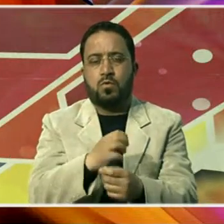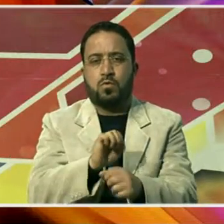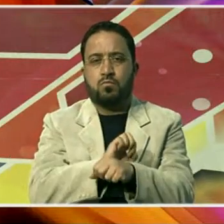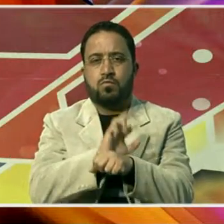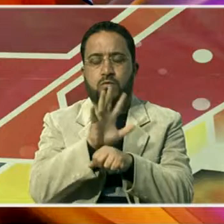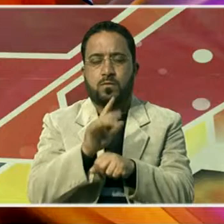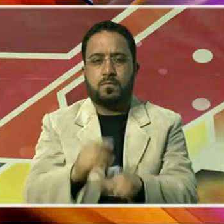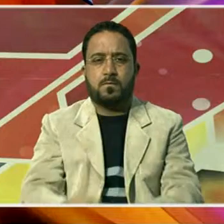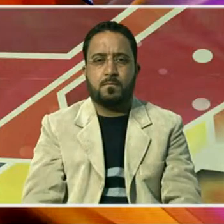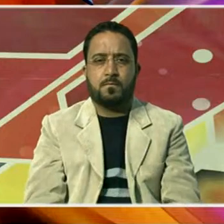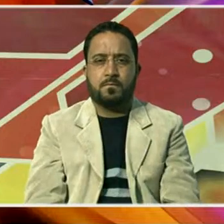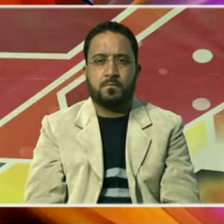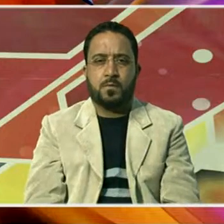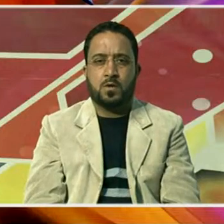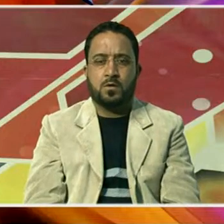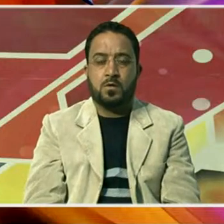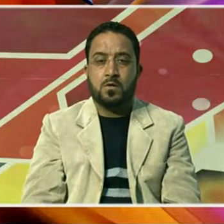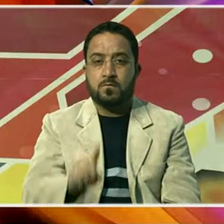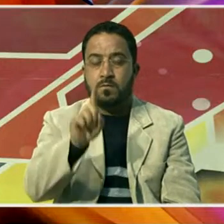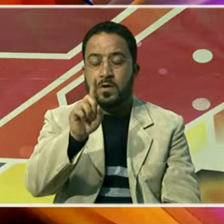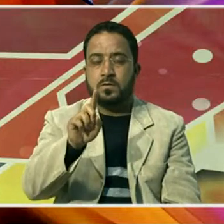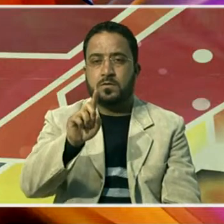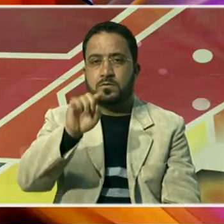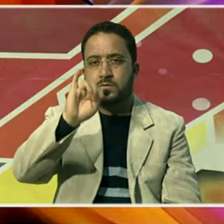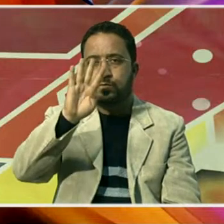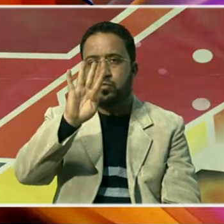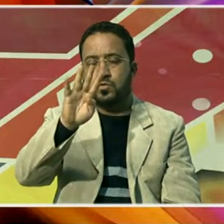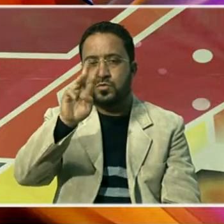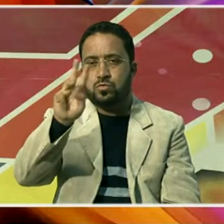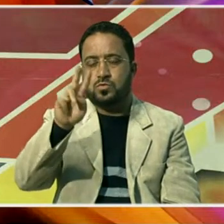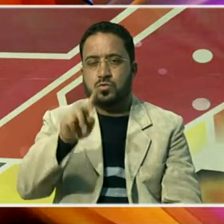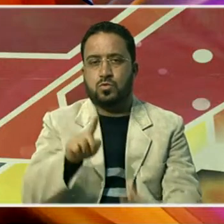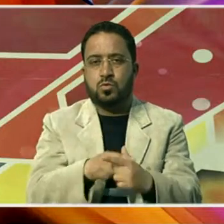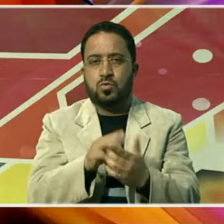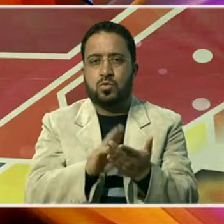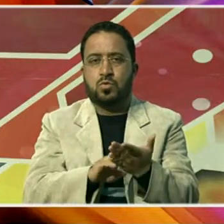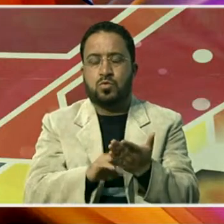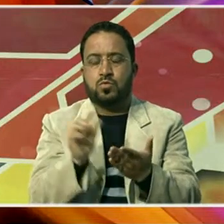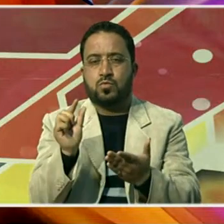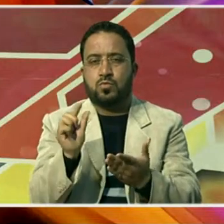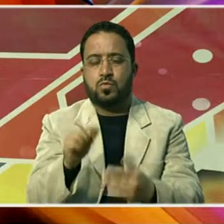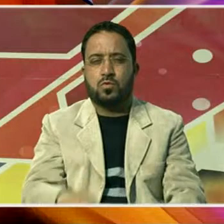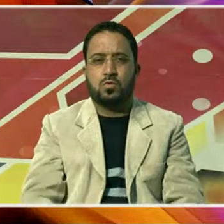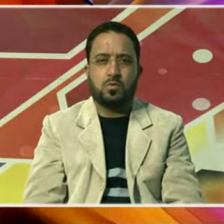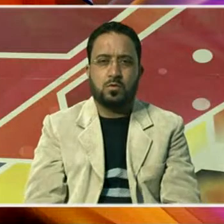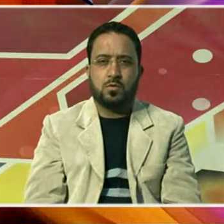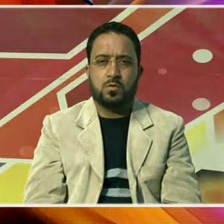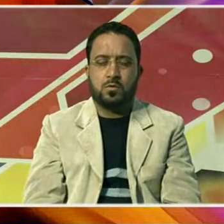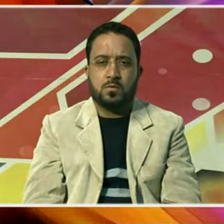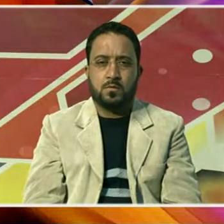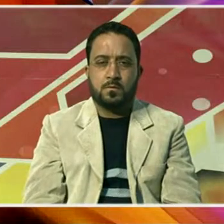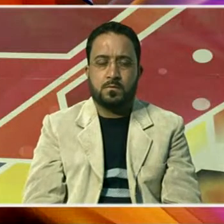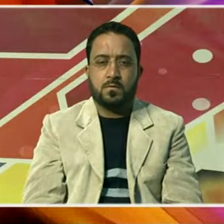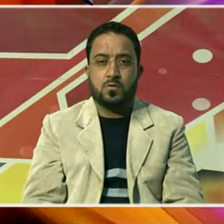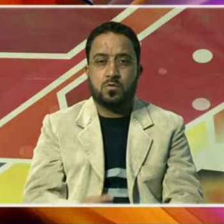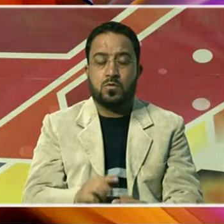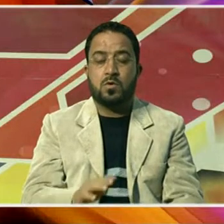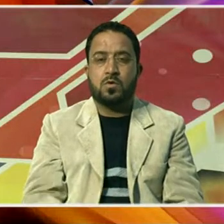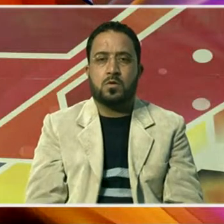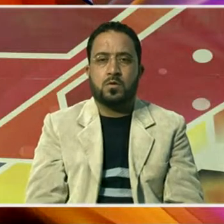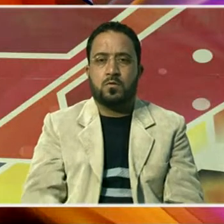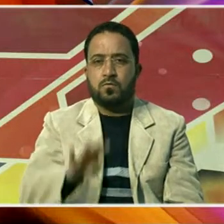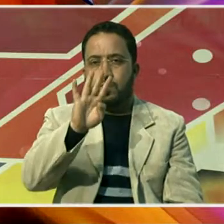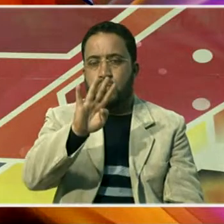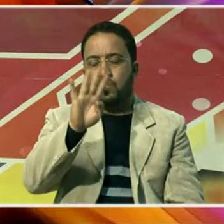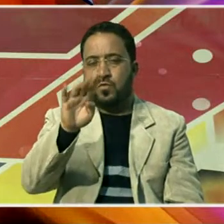ان میں سے ایک سو بائیس کیس جمہور ڈیویجن سے اور چار سو اکیاون